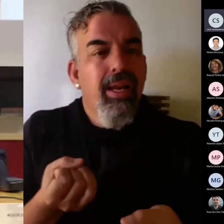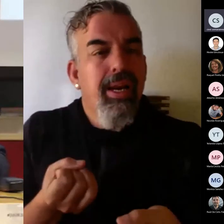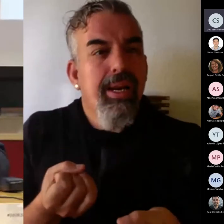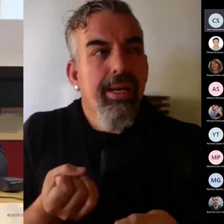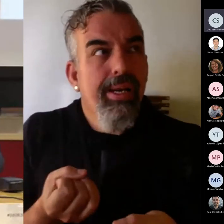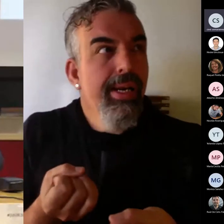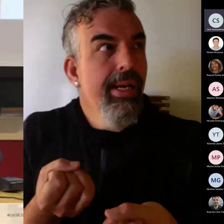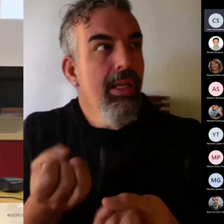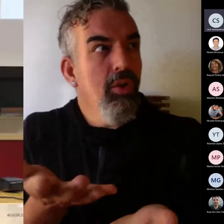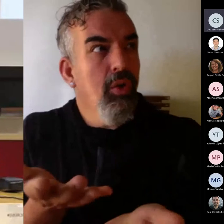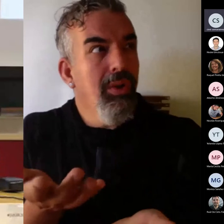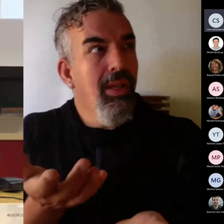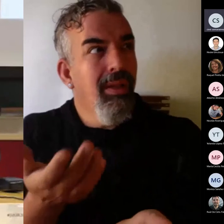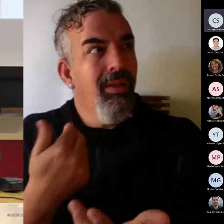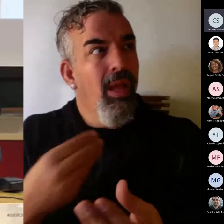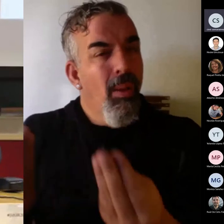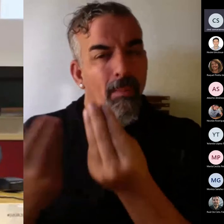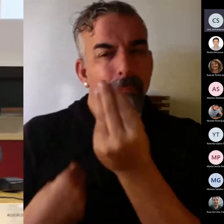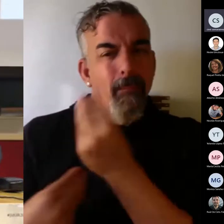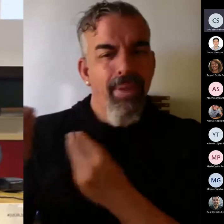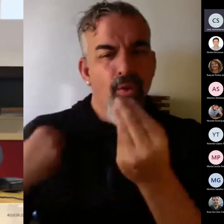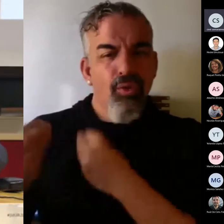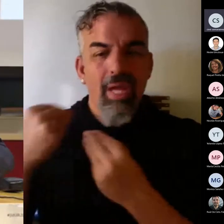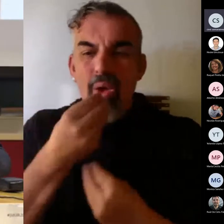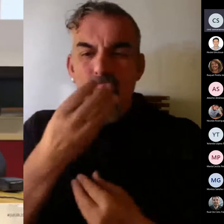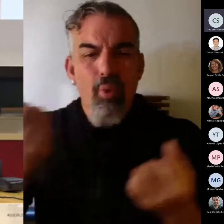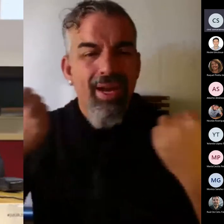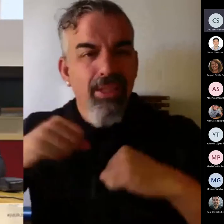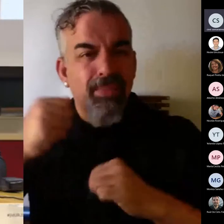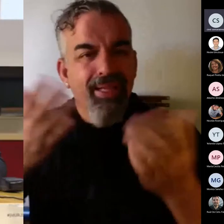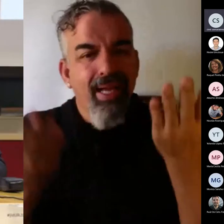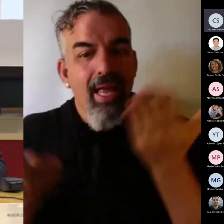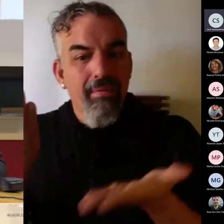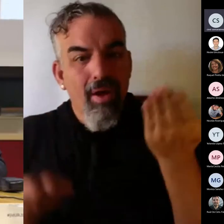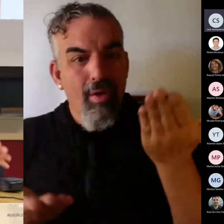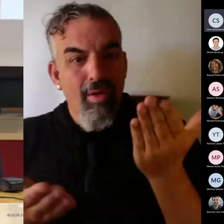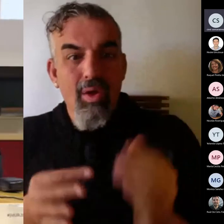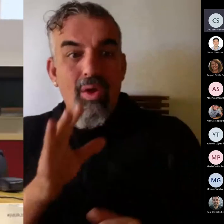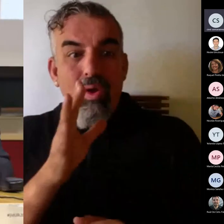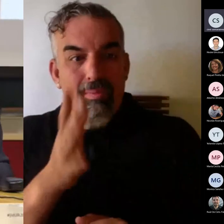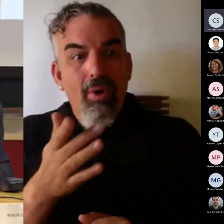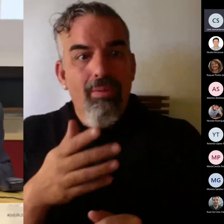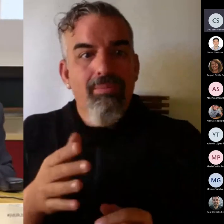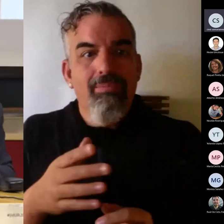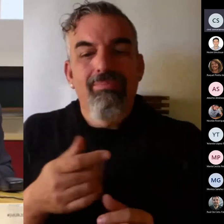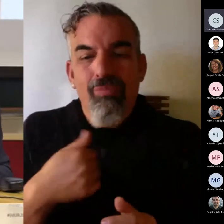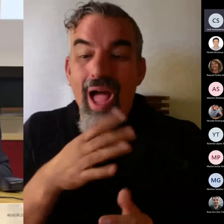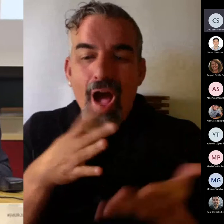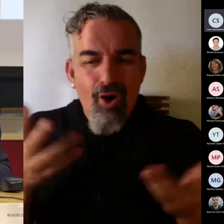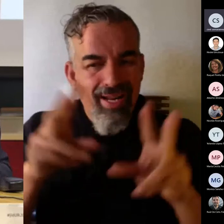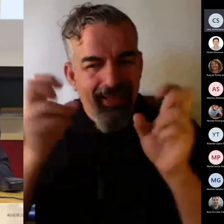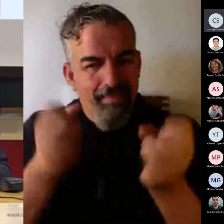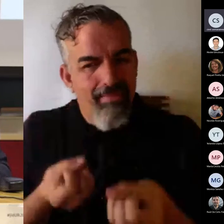nos dieron las preguntas de las buenas prácticas de la evaluación porque son curiosos. Dejar un poco de eso.